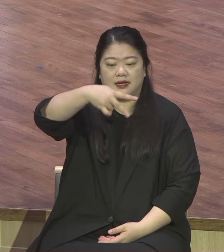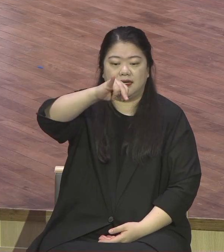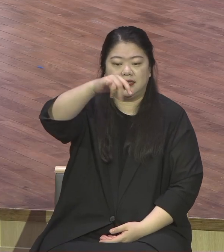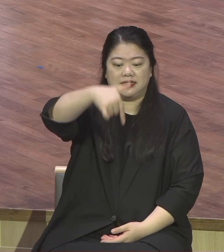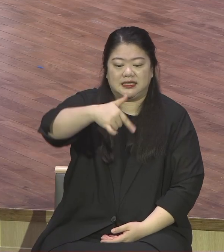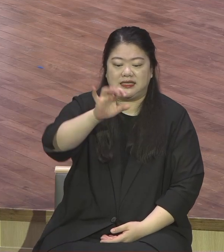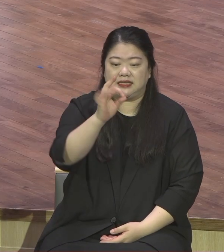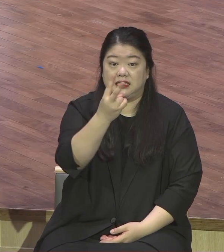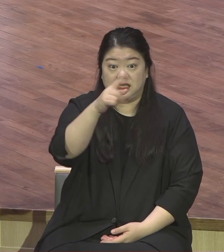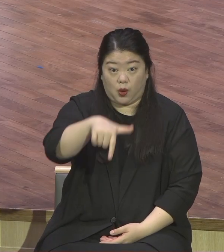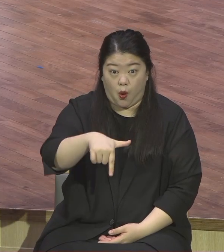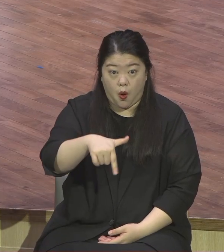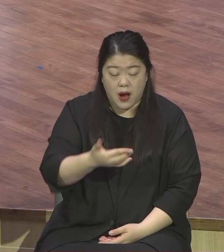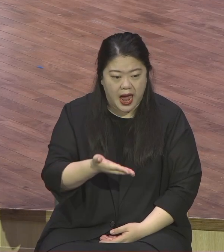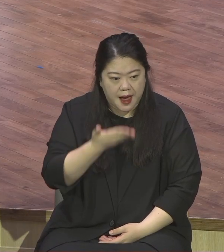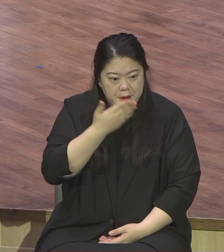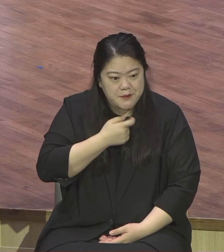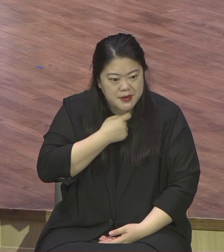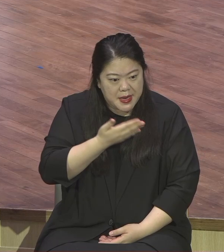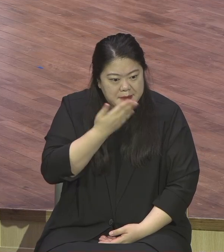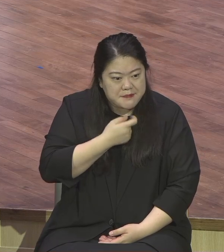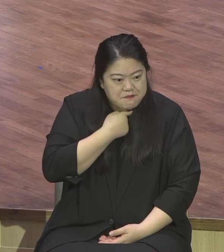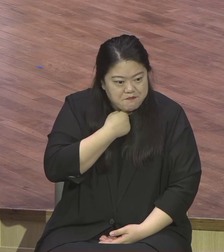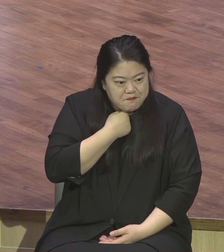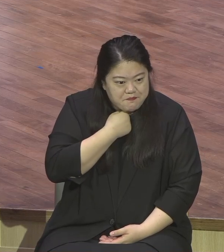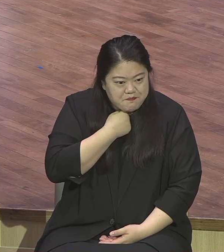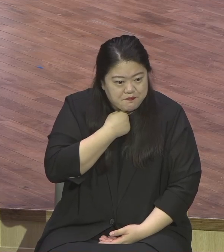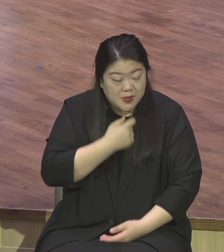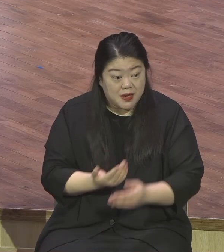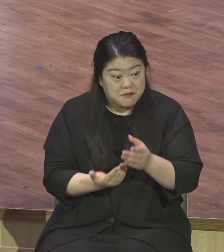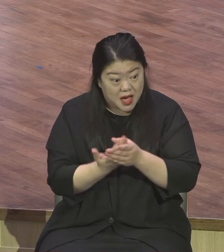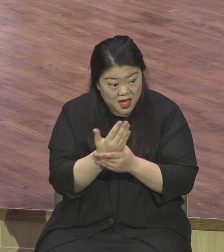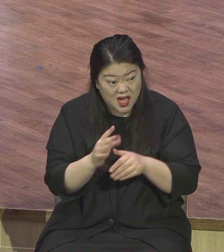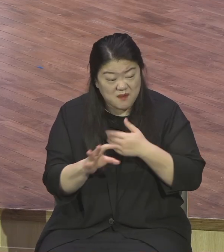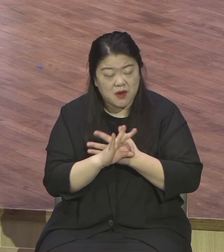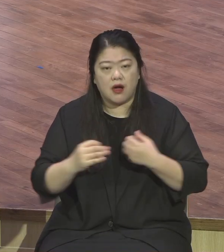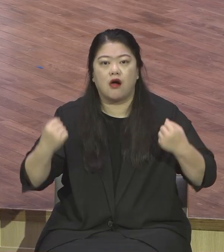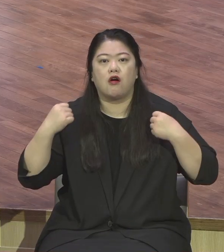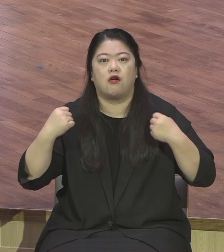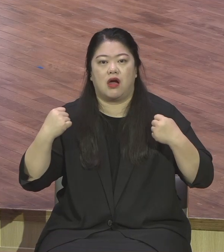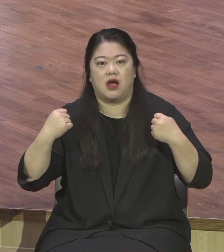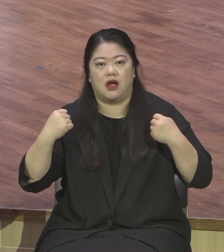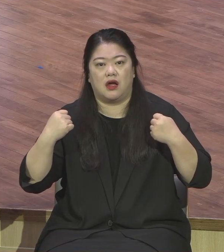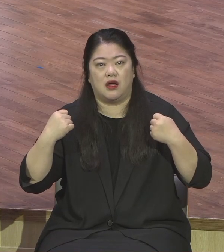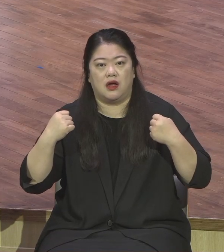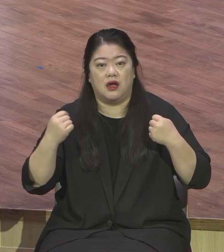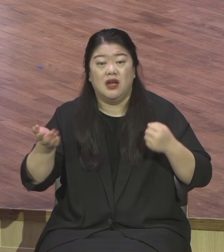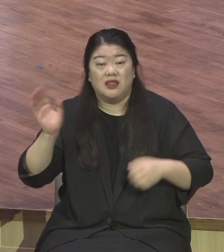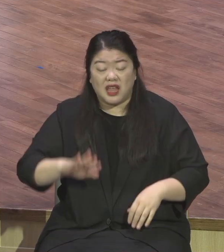젊고 건강한 징조고 식욕이 떨어지면 순간 건강의 적신호가 온거지요